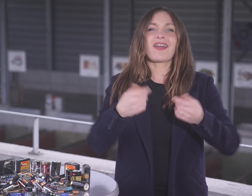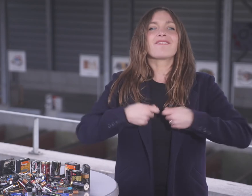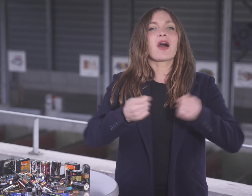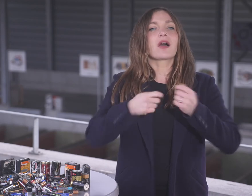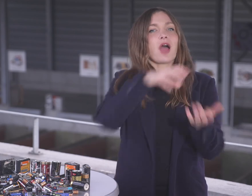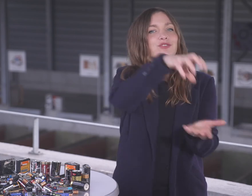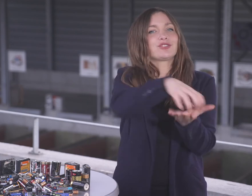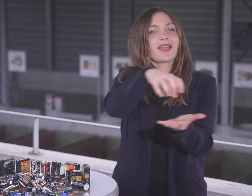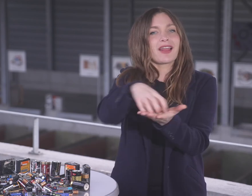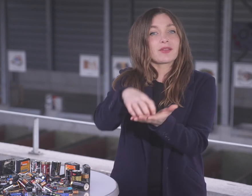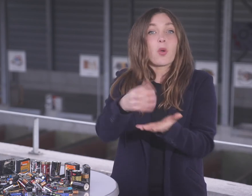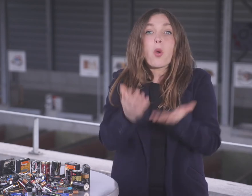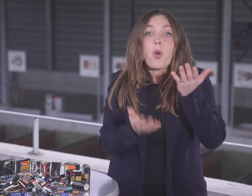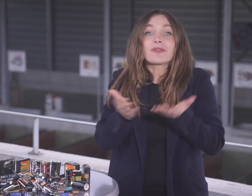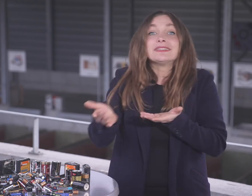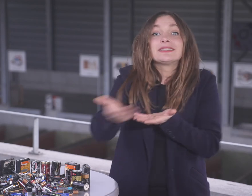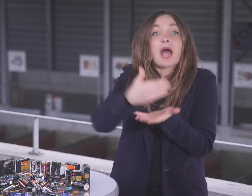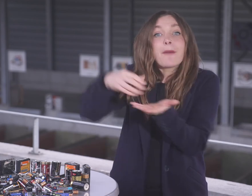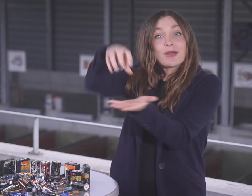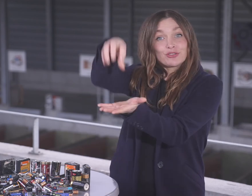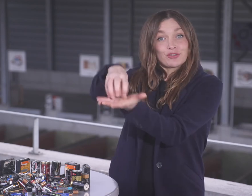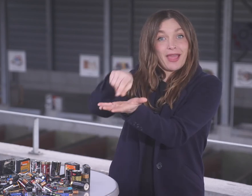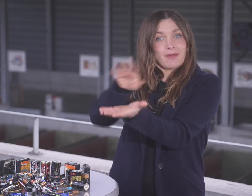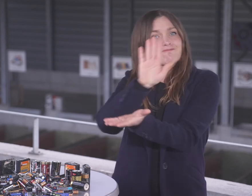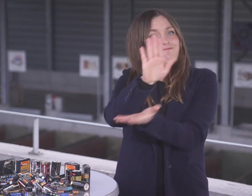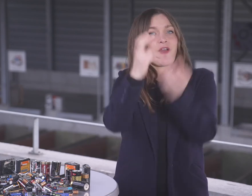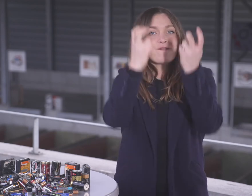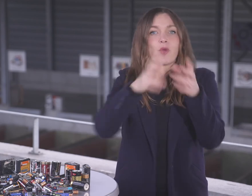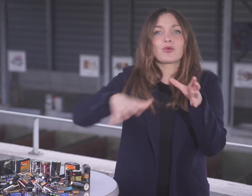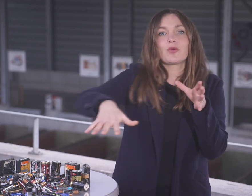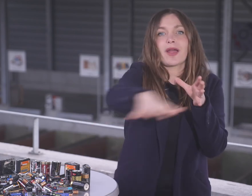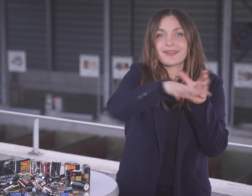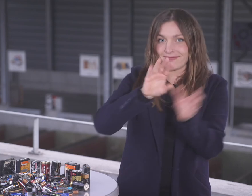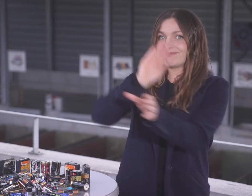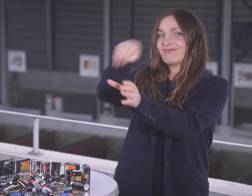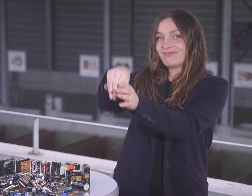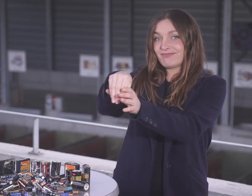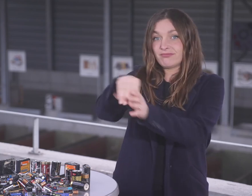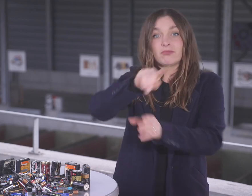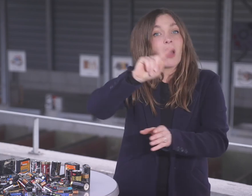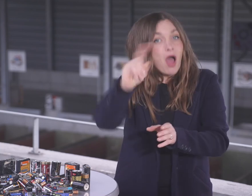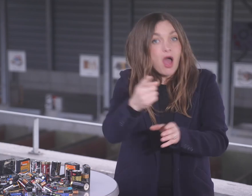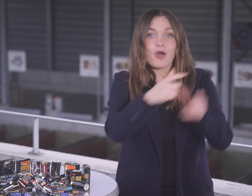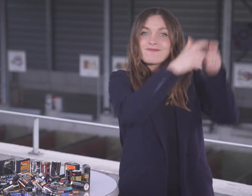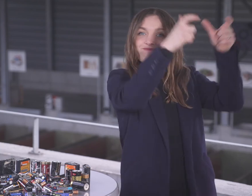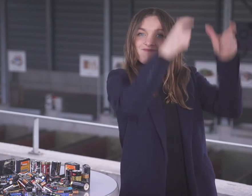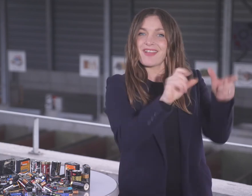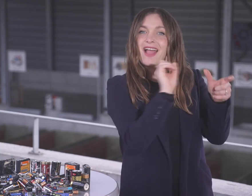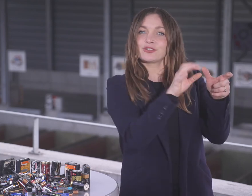Und wo? In den Verkaufsstellen, Quartierentsorgungsstellen, im Öko-Infomobil